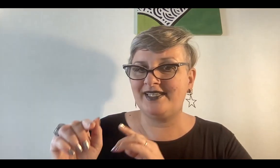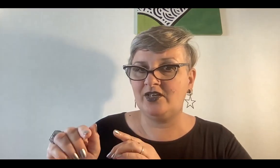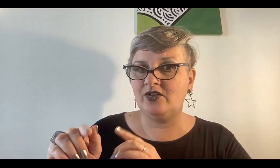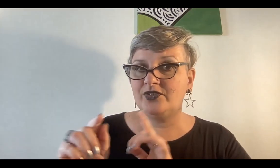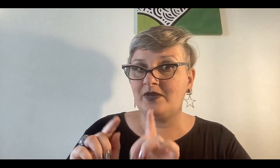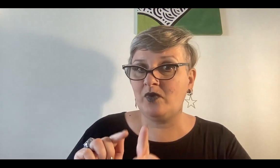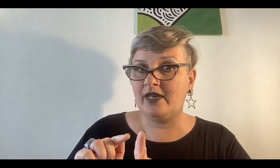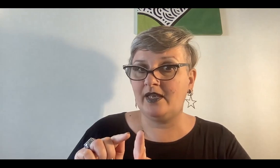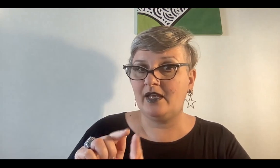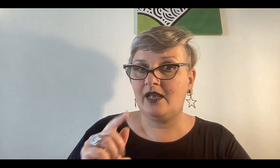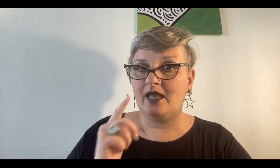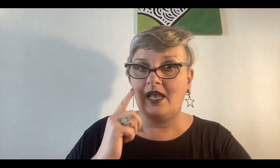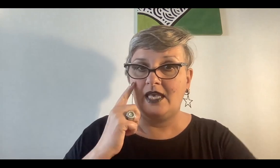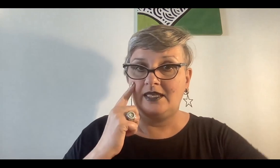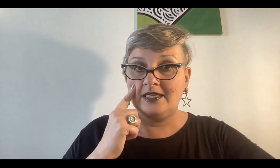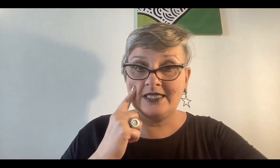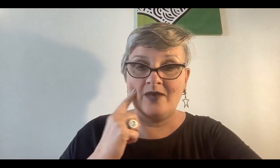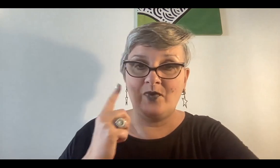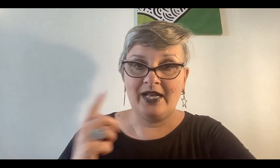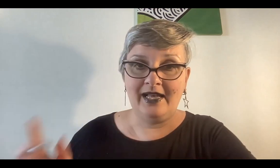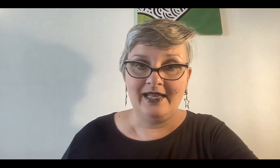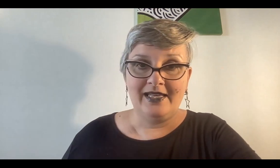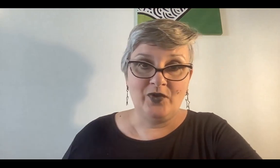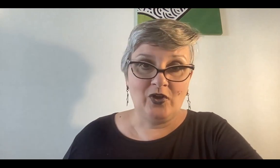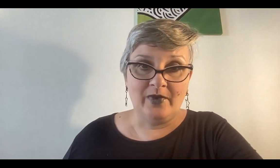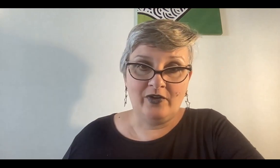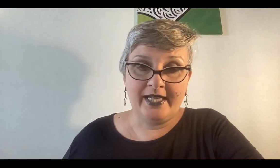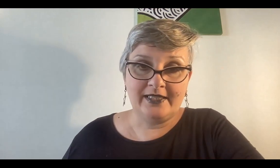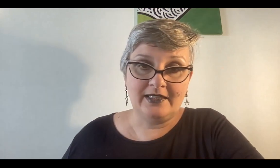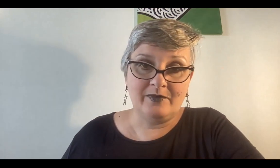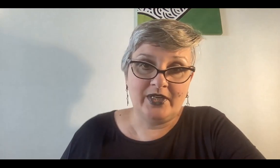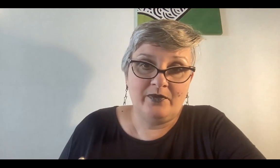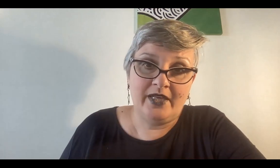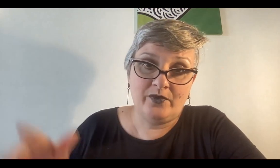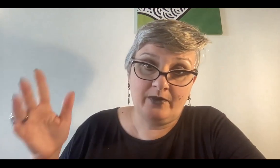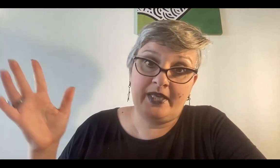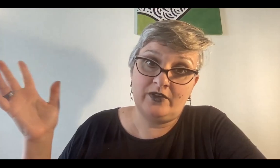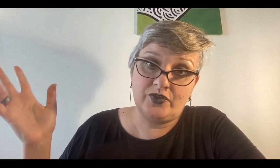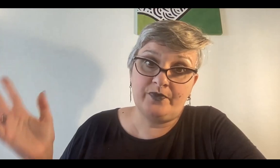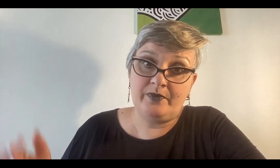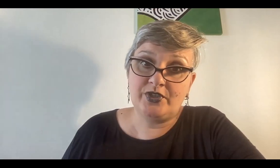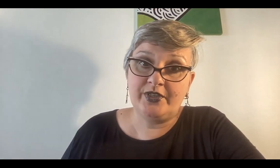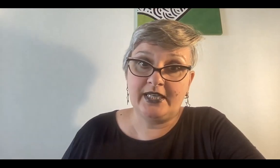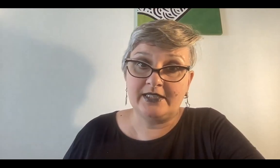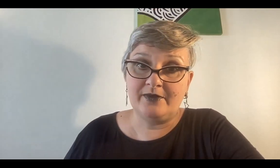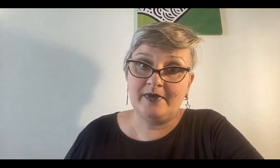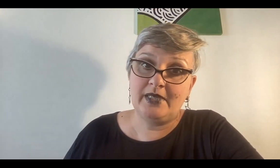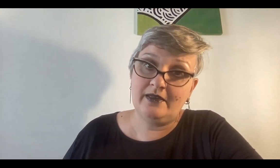si no, se muere. Y en esa época, no es como ahora que si te morís, bueno, uno menos, dentro de mil millones, casi nueve mil,